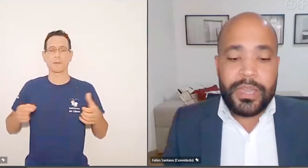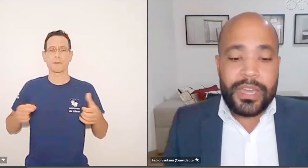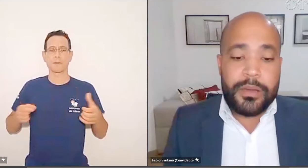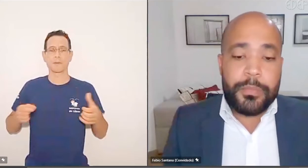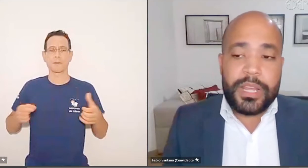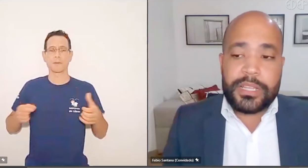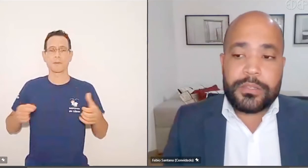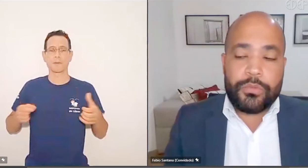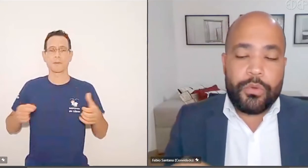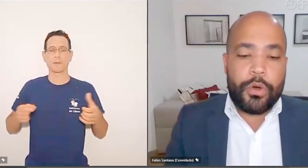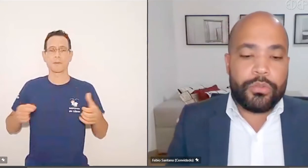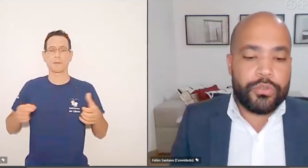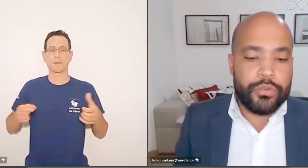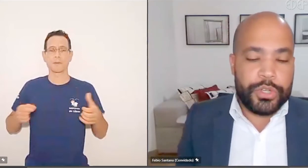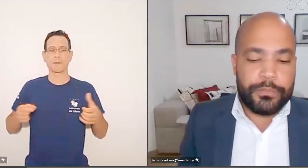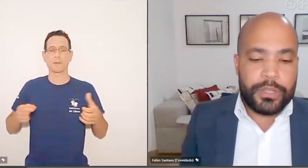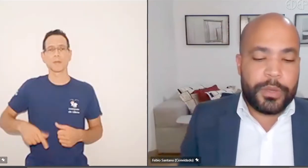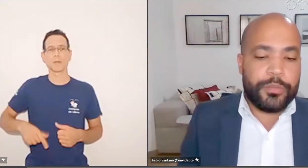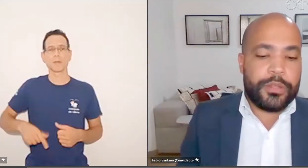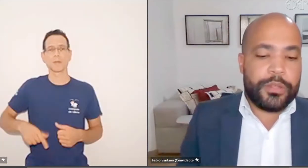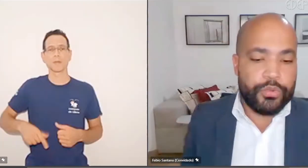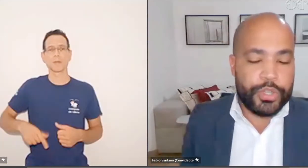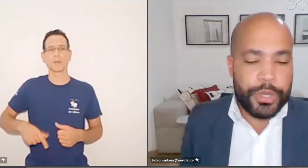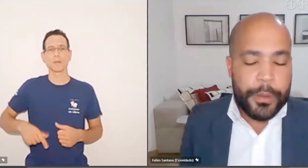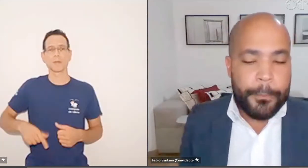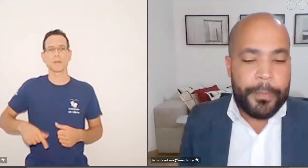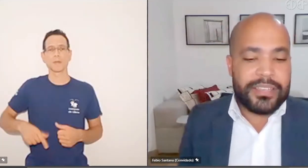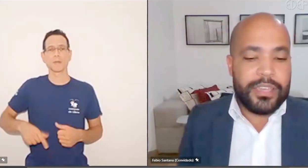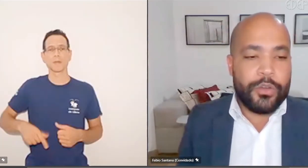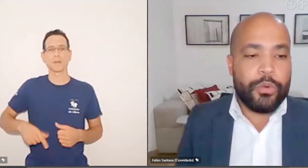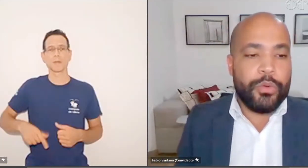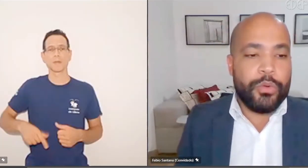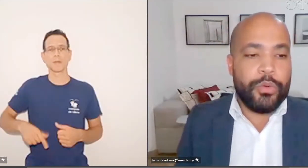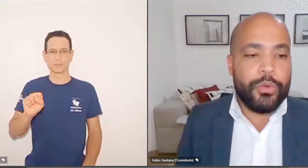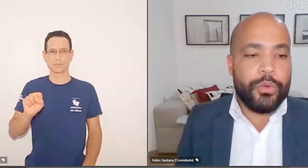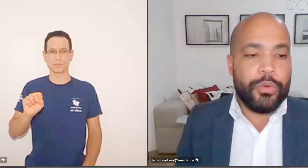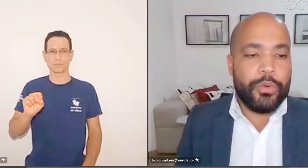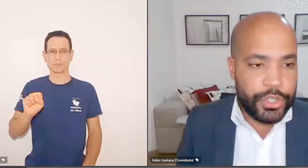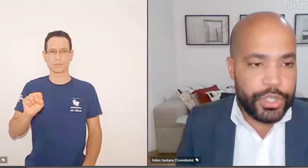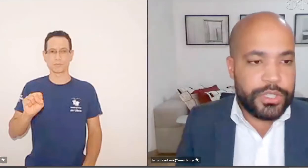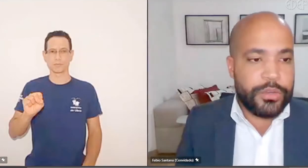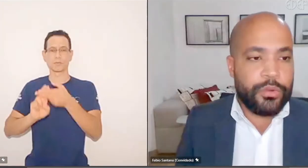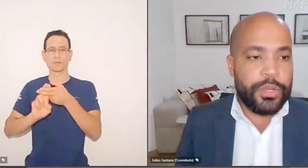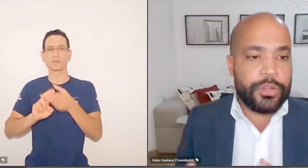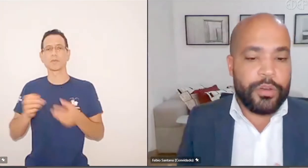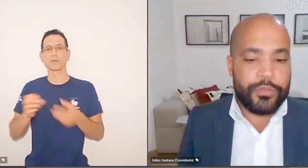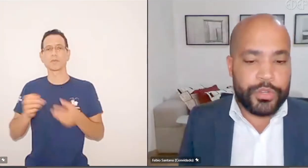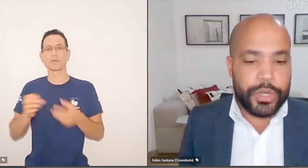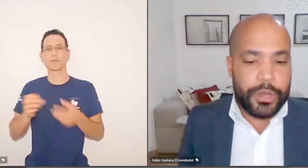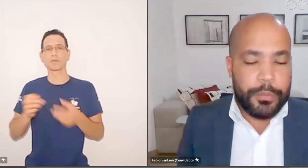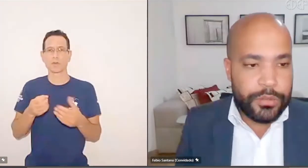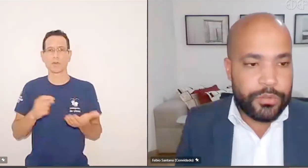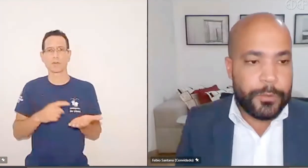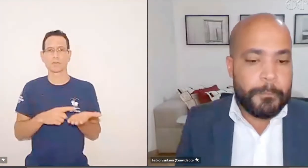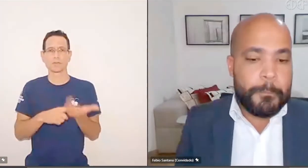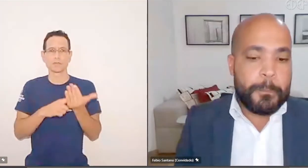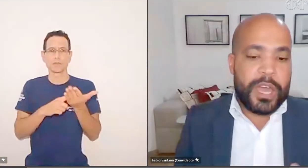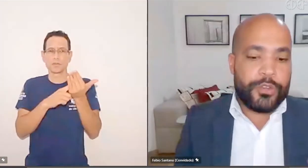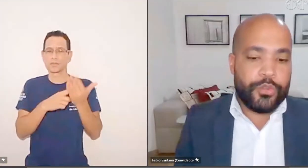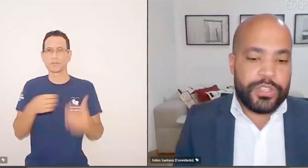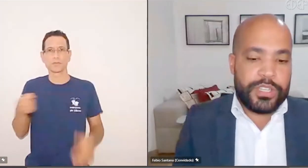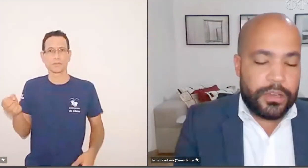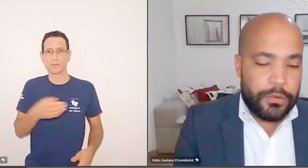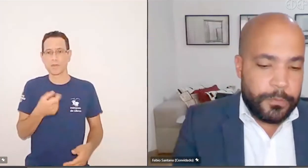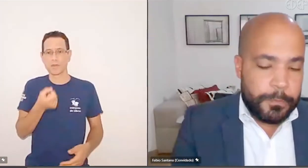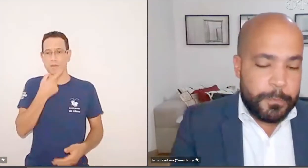e também a ampliação do rol do SUS. Então, a partir do momento em que o SUS passa a incluir novas tecnologias, incluir novos medicamentos,